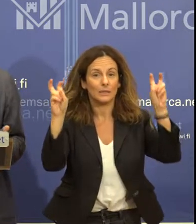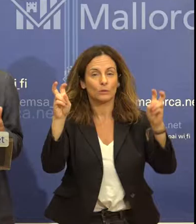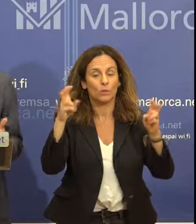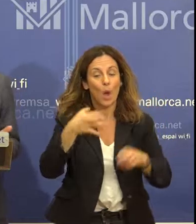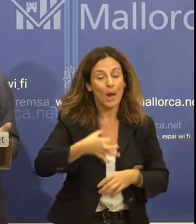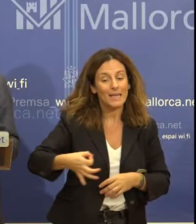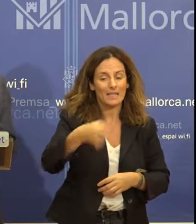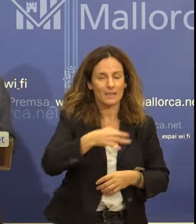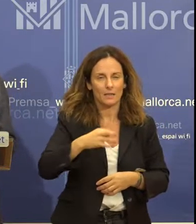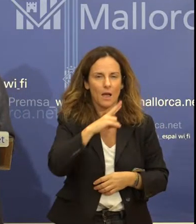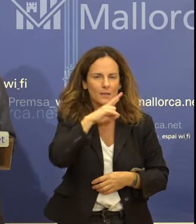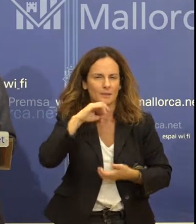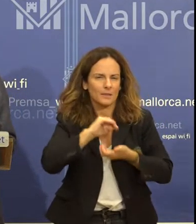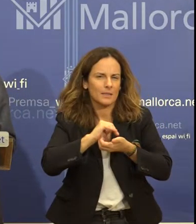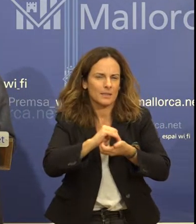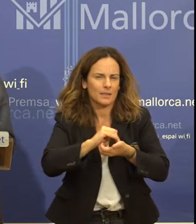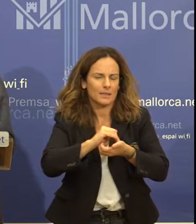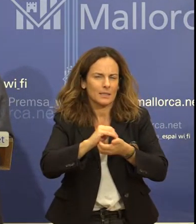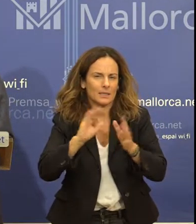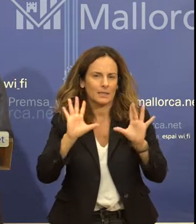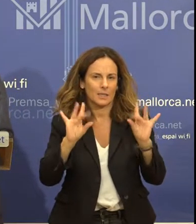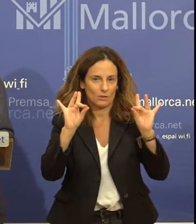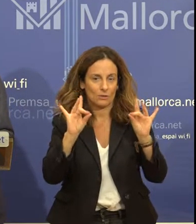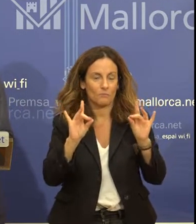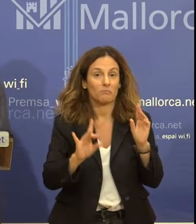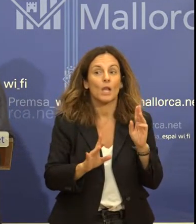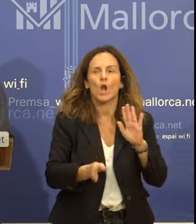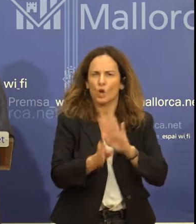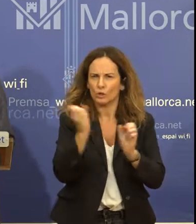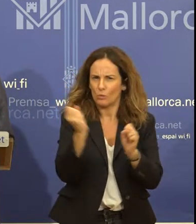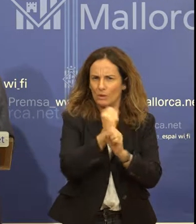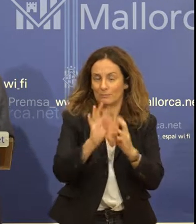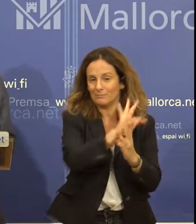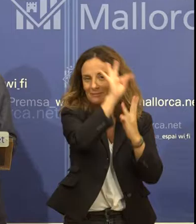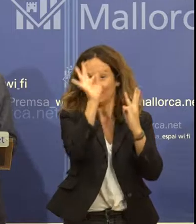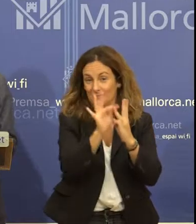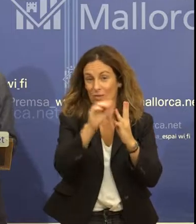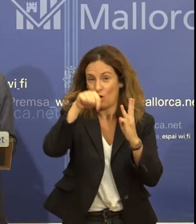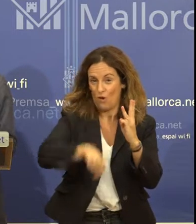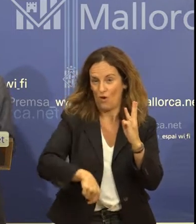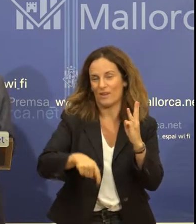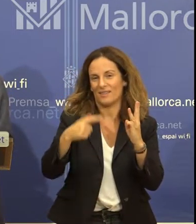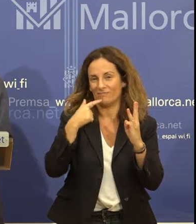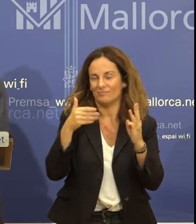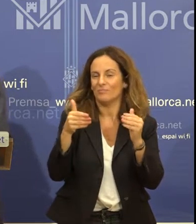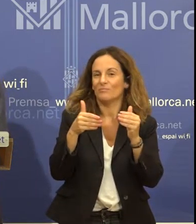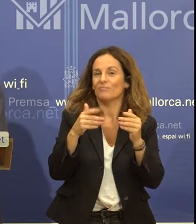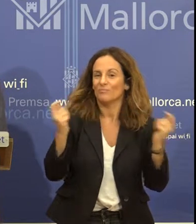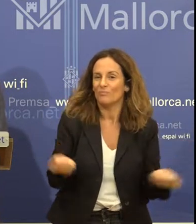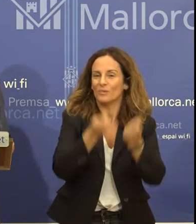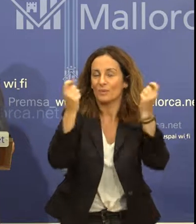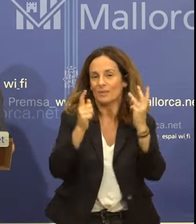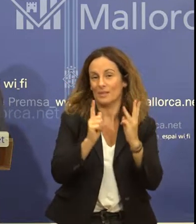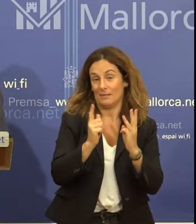I hem continuat treballant per arribar i anunciar avui un projecte complet i coherent de divulgació del